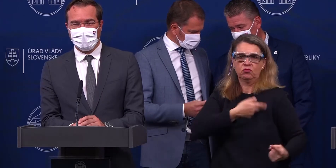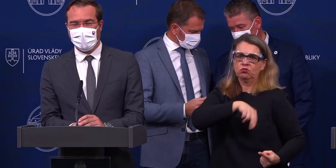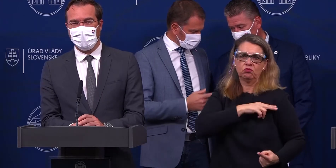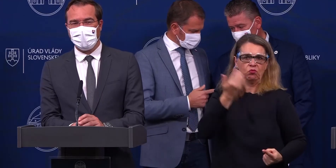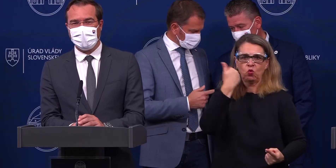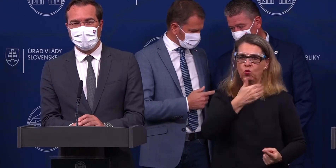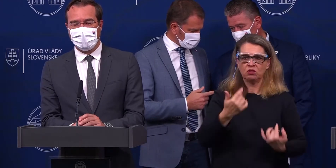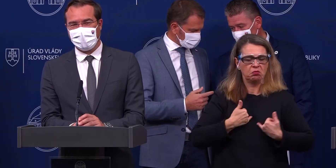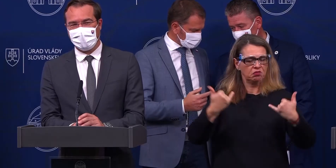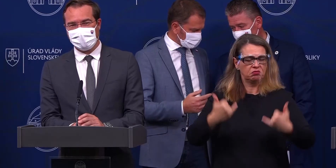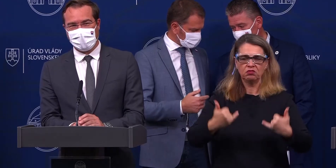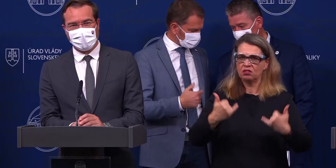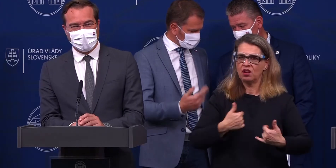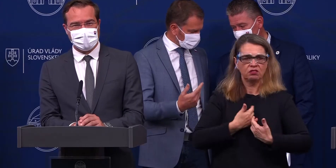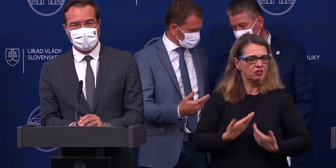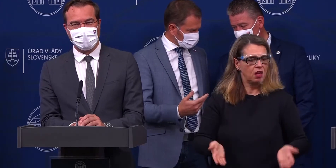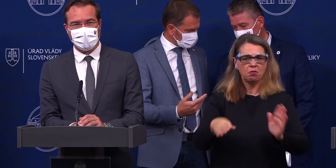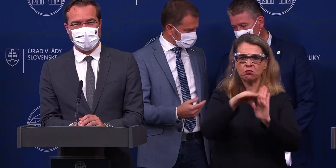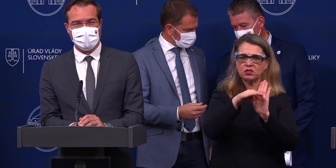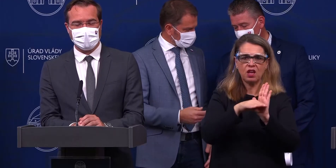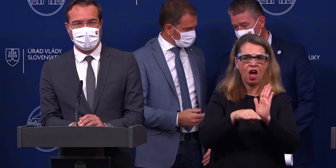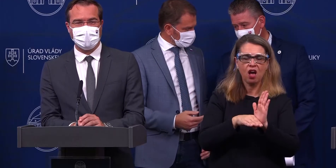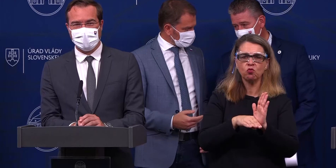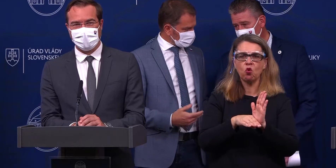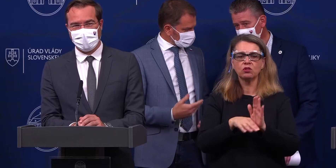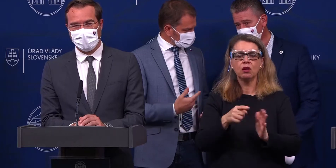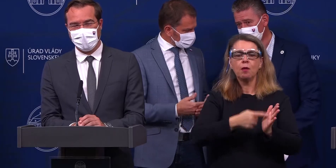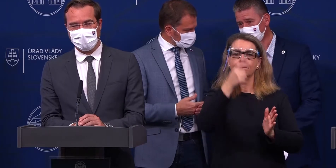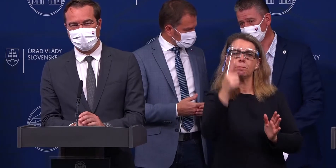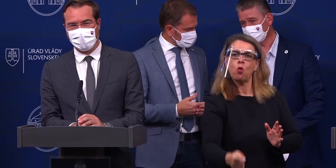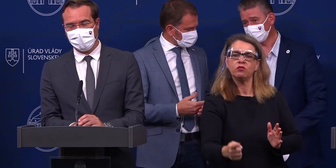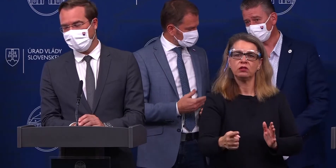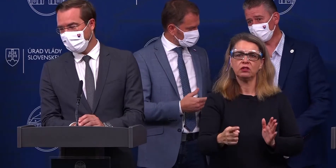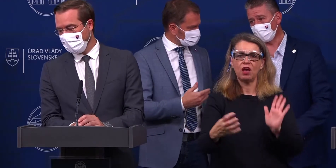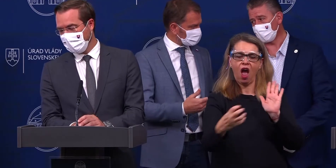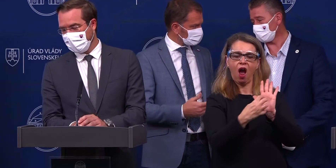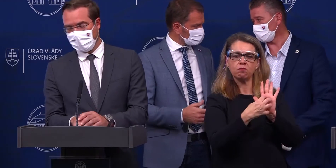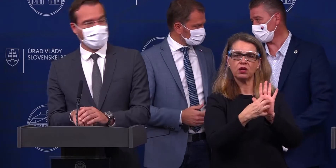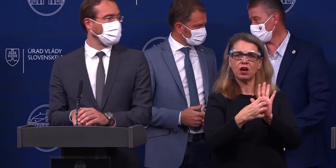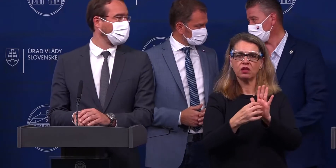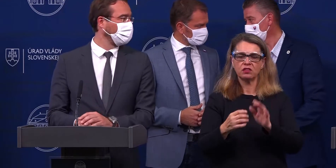nemáme momentálne prijatý ani zákon a legislatívu tak, aby takéto niečo bolo povinné v našej krajine.